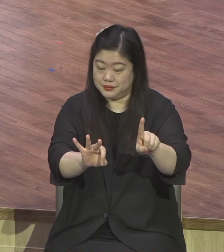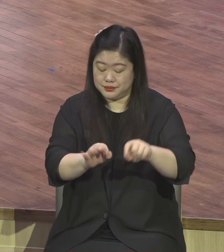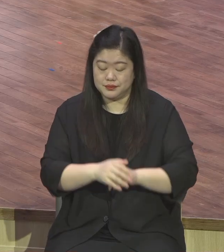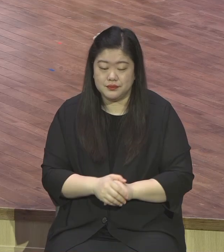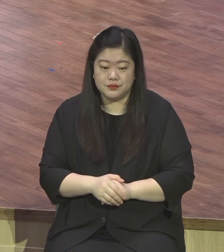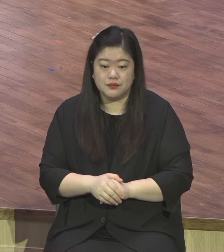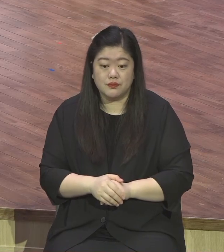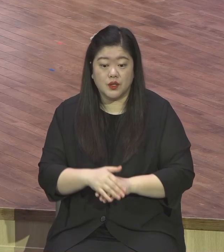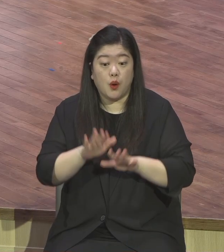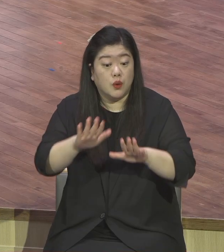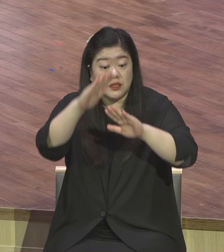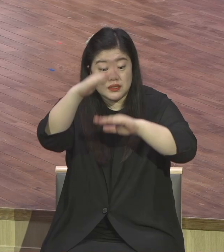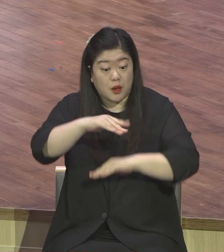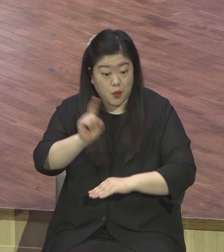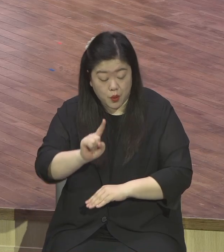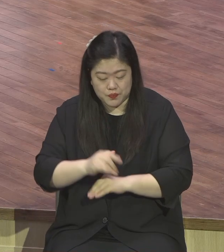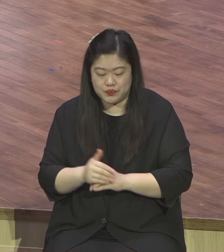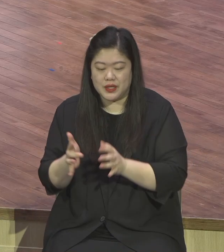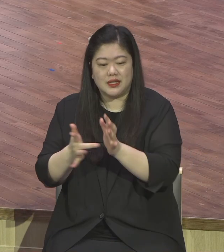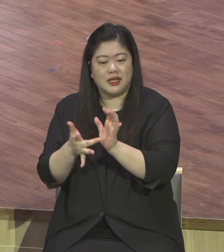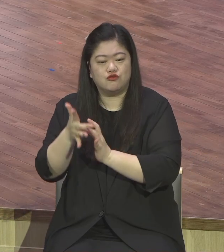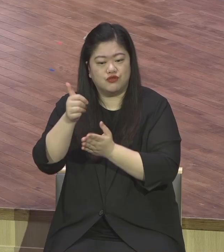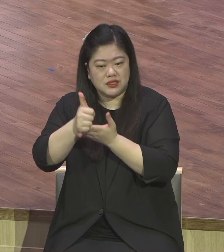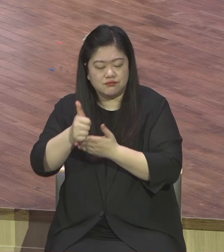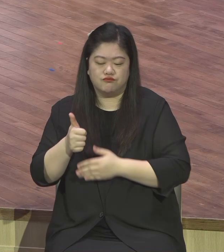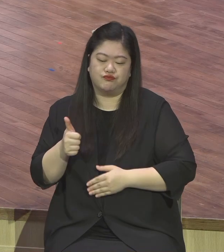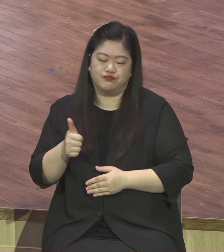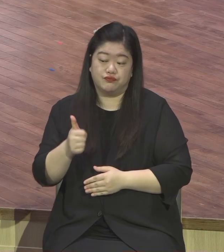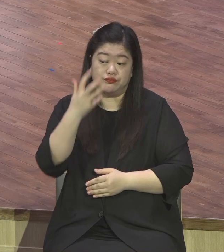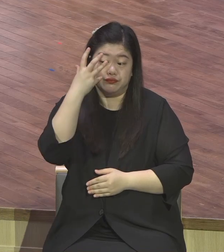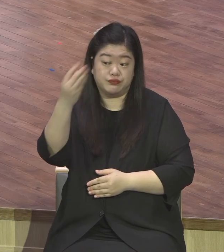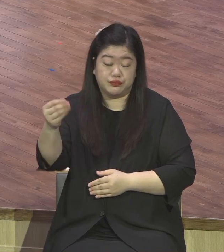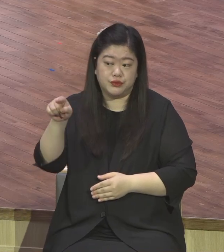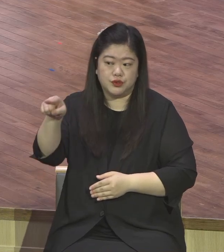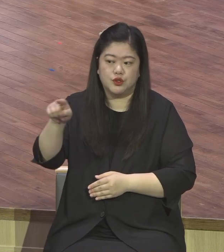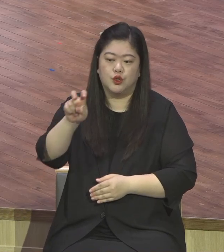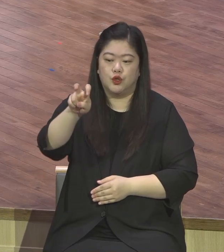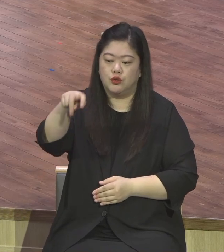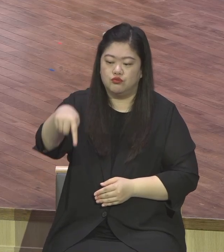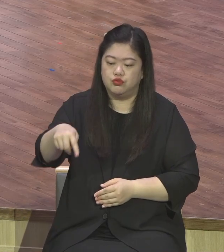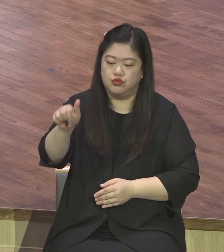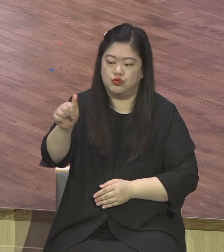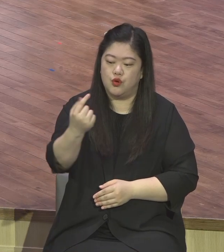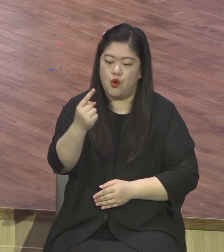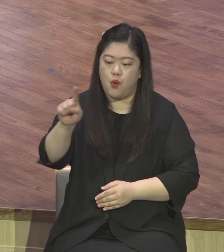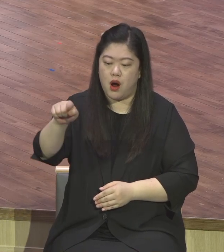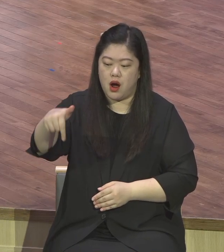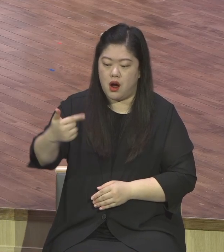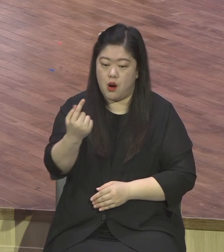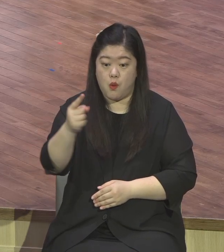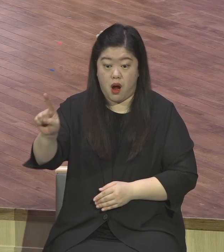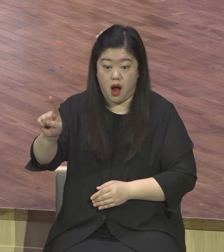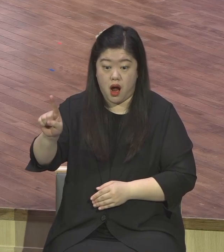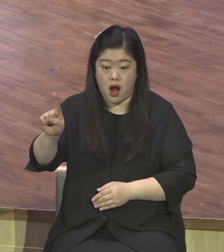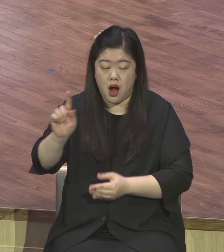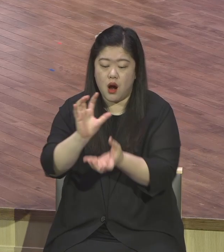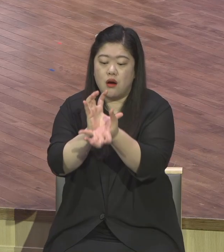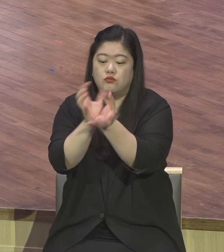맺지 못한 무화과 나무를 말라버려가는 사건이 여기 기록되어 있습니다. 당시에 예수님은 본래의 기능을